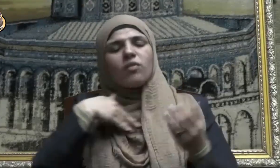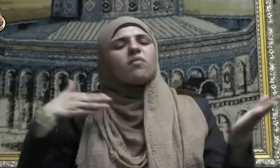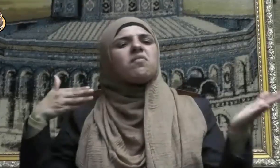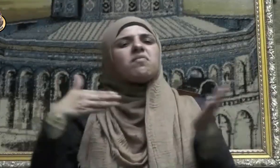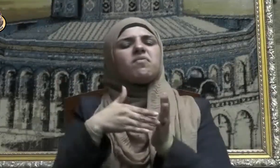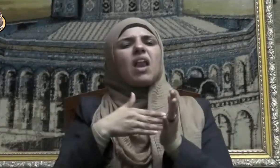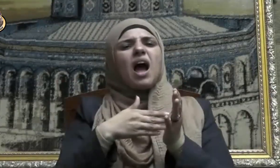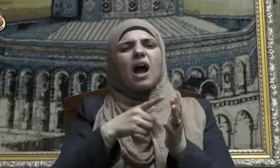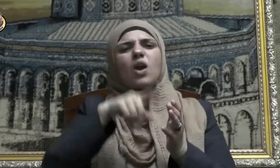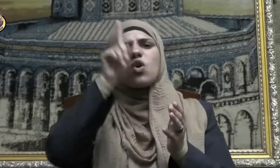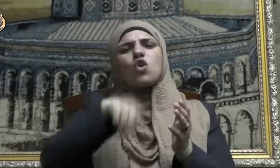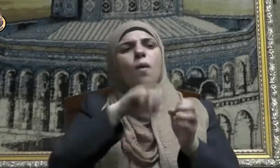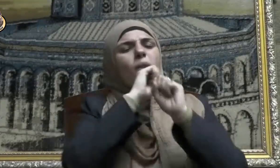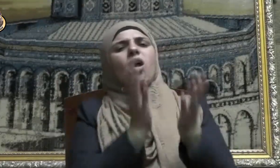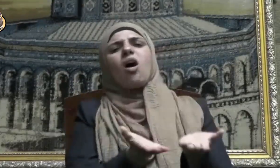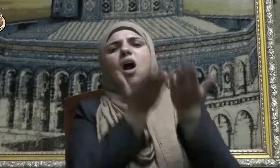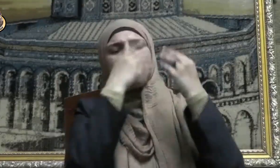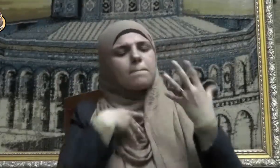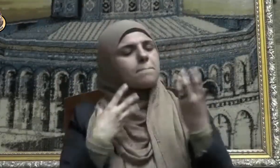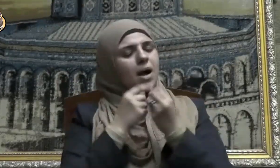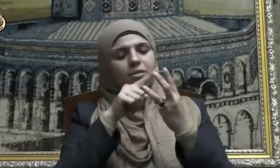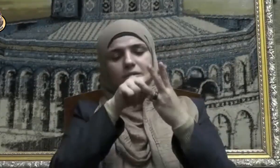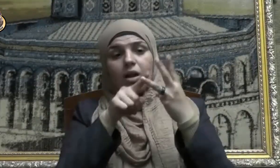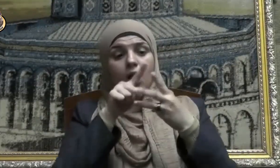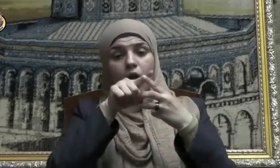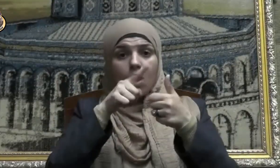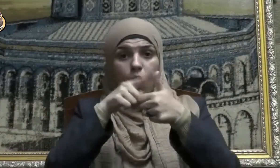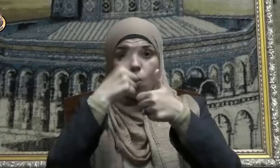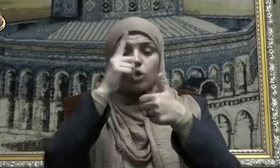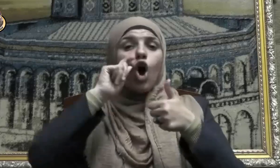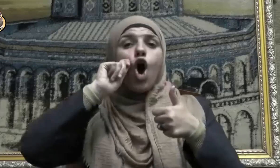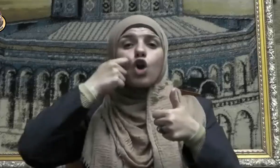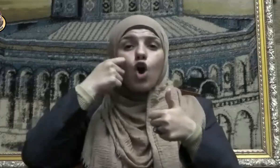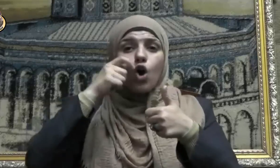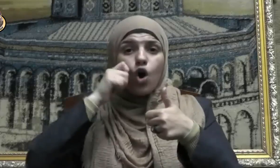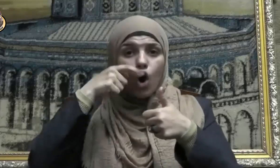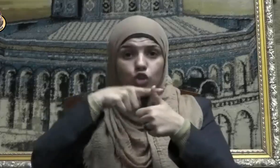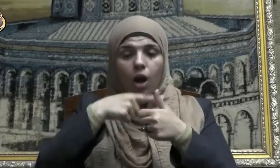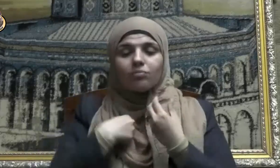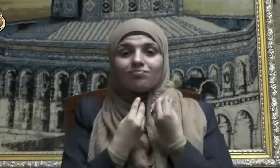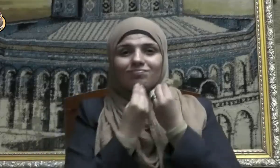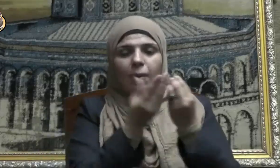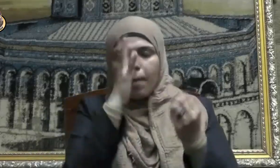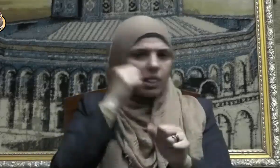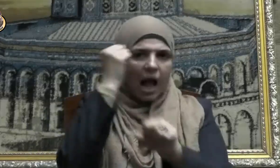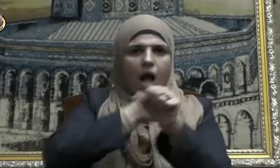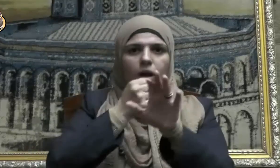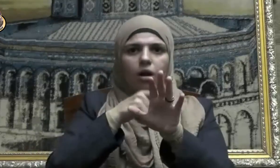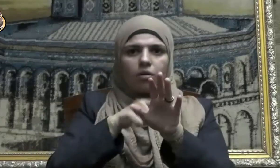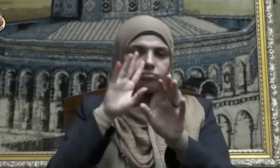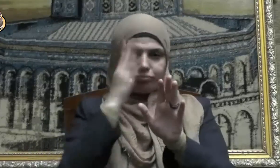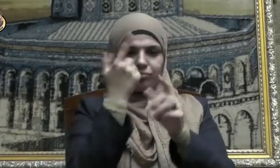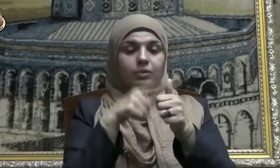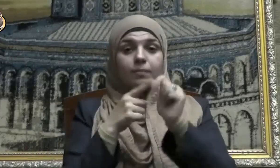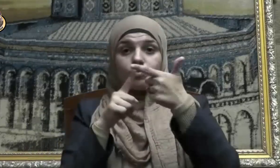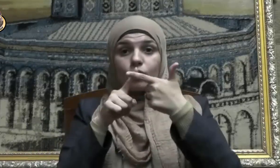يوم القيامة رجل أعطى بي ثم غدر ورجل باع حرا